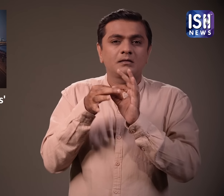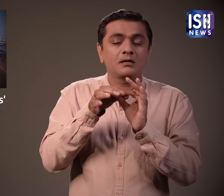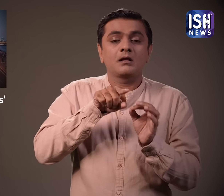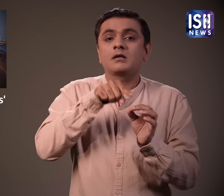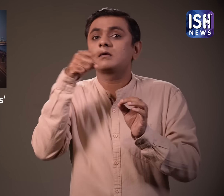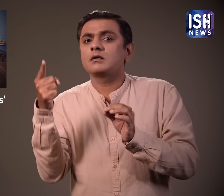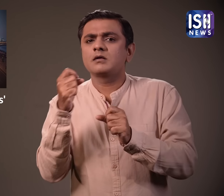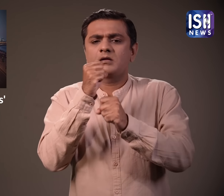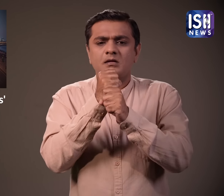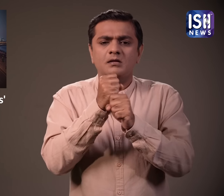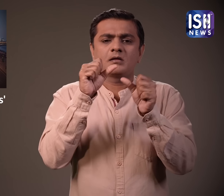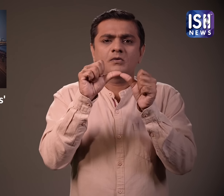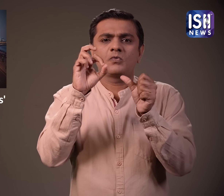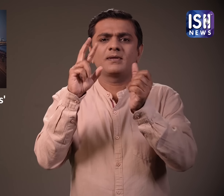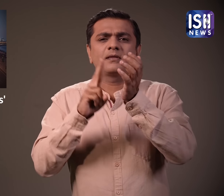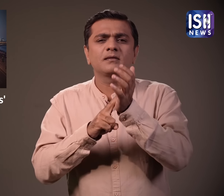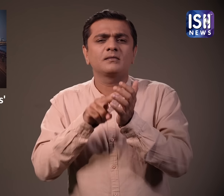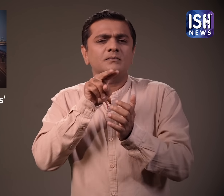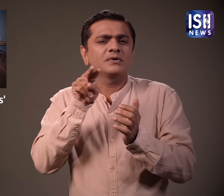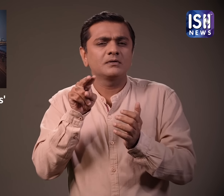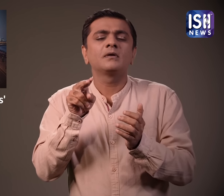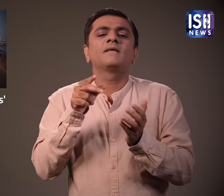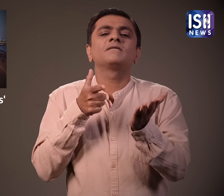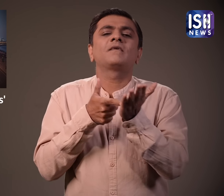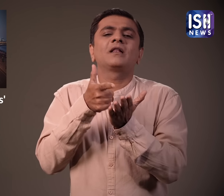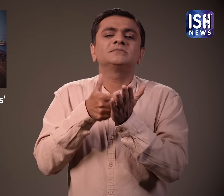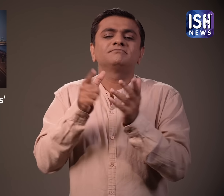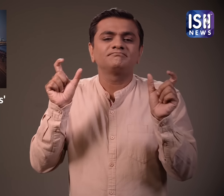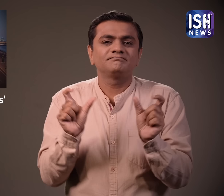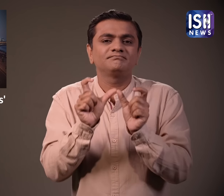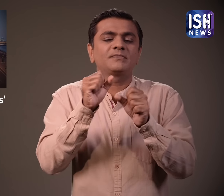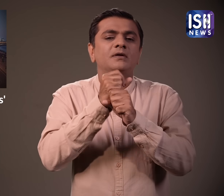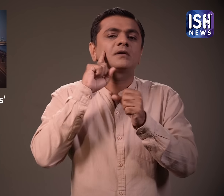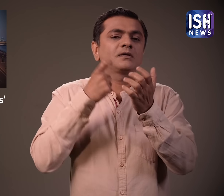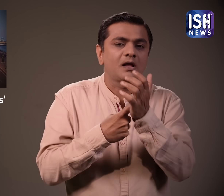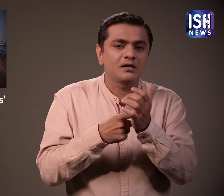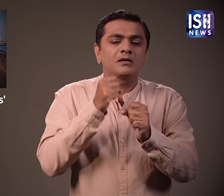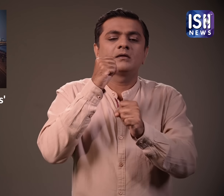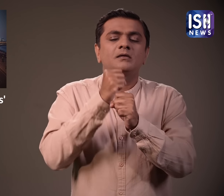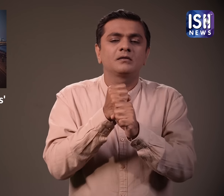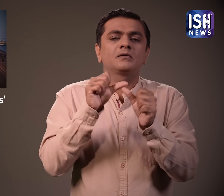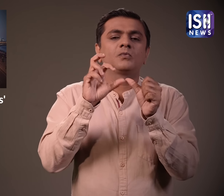गाओं का अर्थ गाओं होता है। इसलिए इसका नाम गिरगाओं पड़ा।